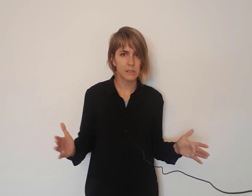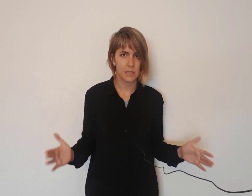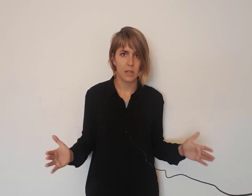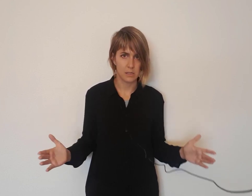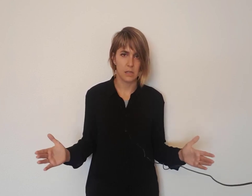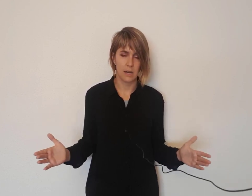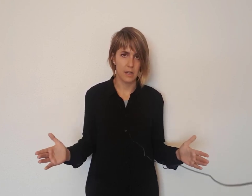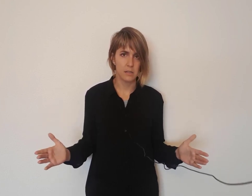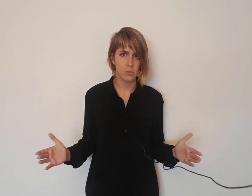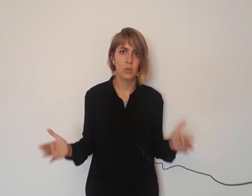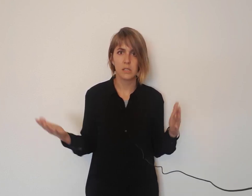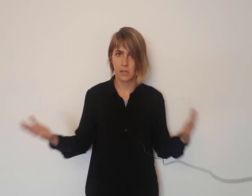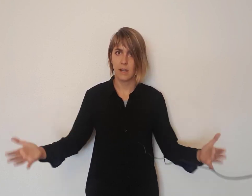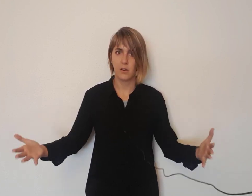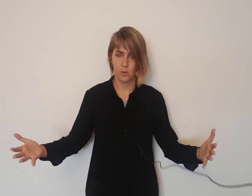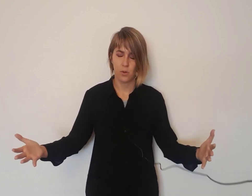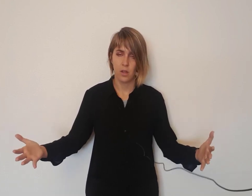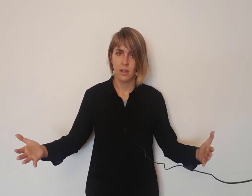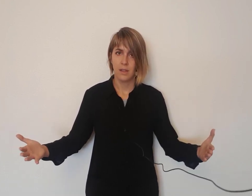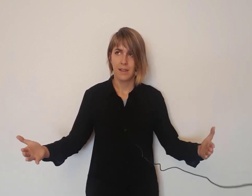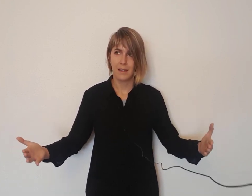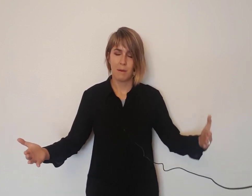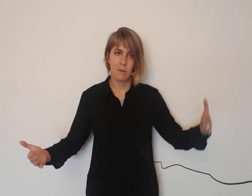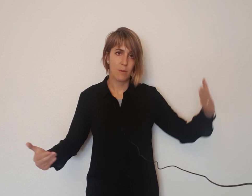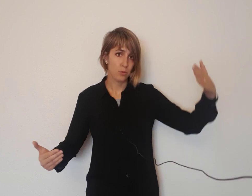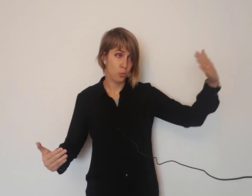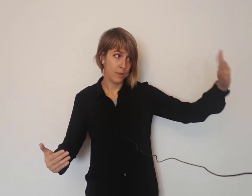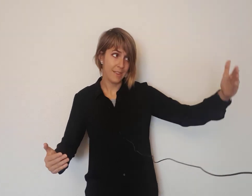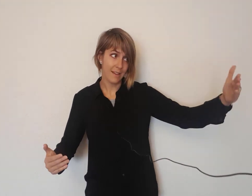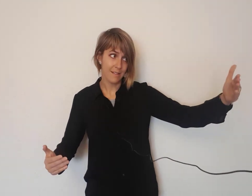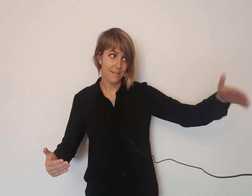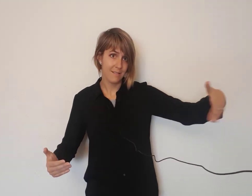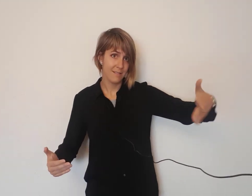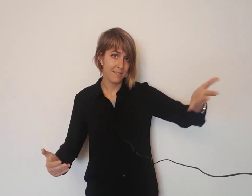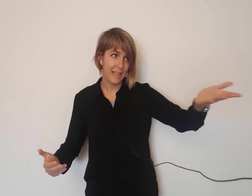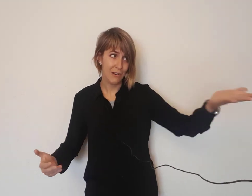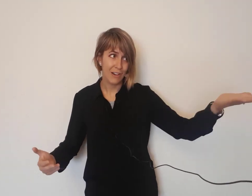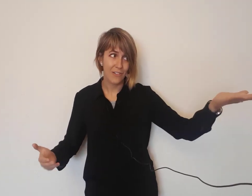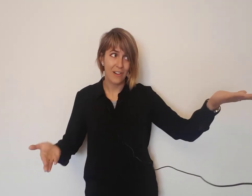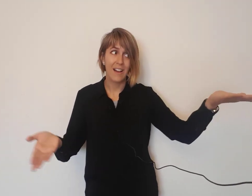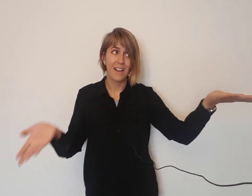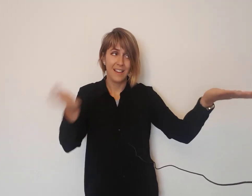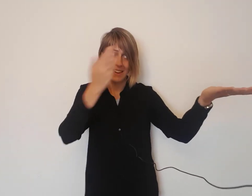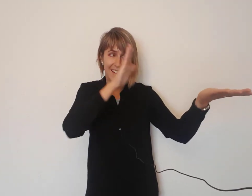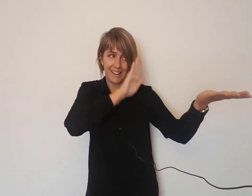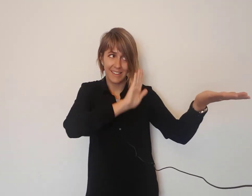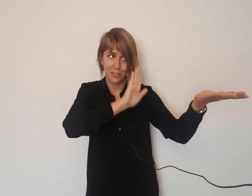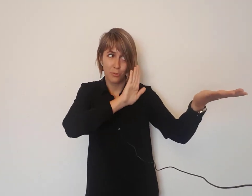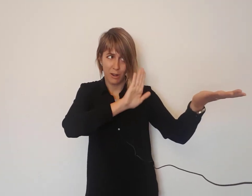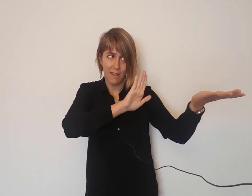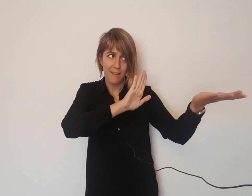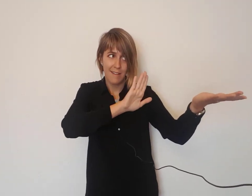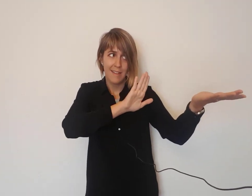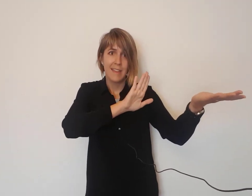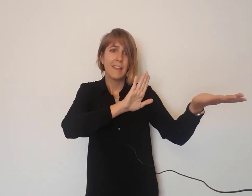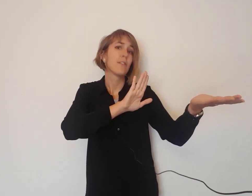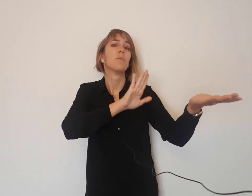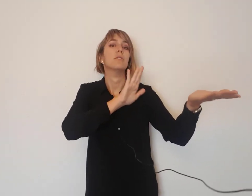más ideas claras? ¿Tú tienes claro que primero va tu vida y luego va la arquitectura? Y yo como,